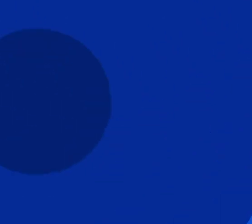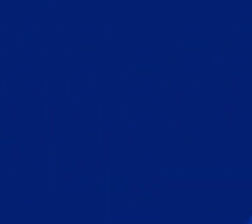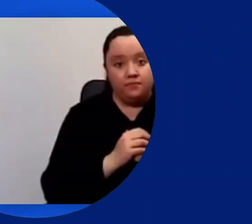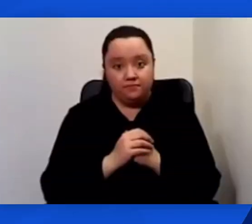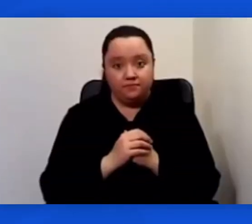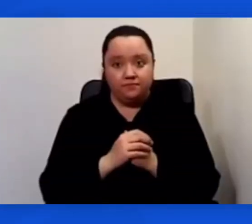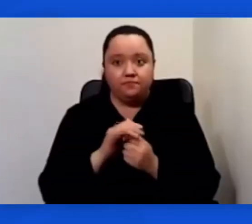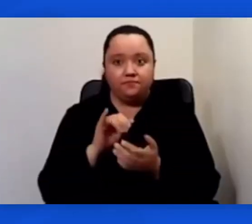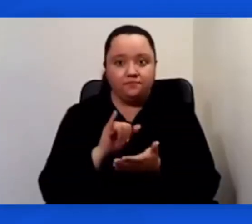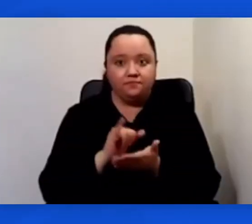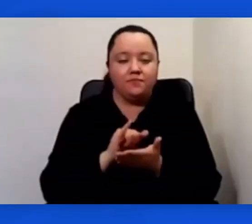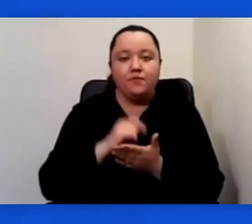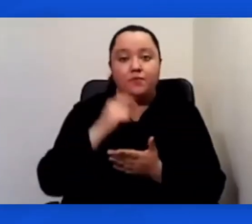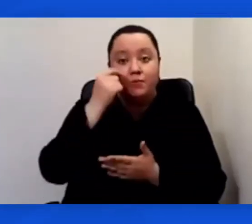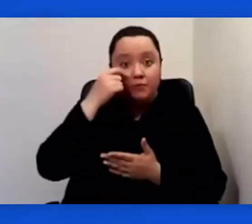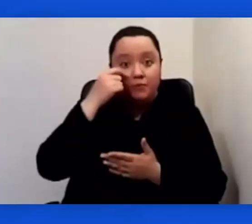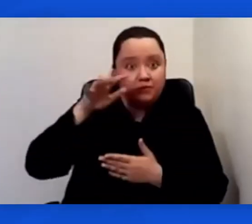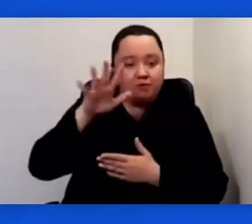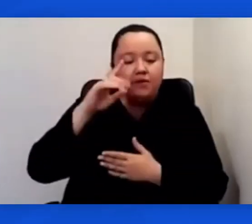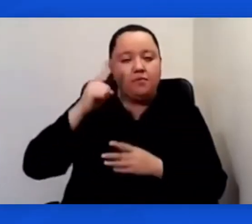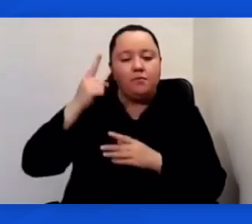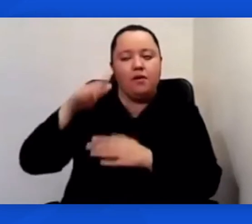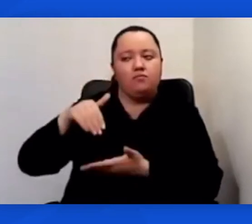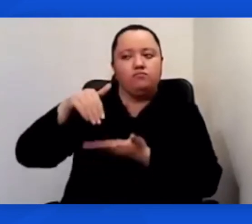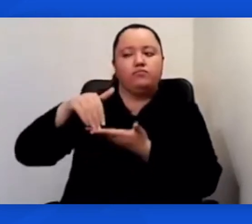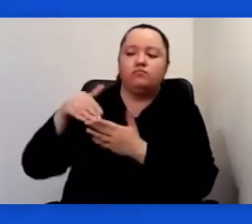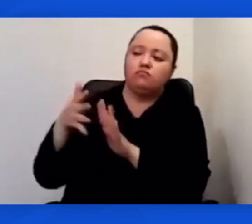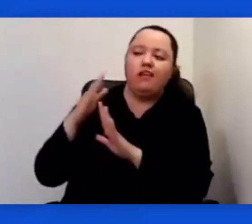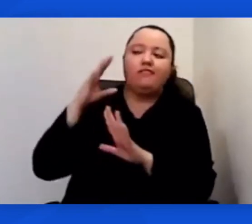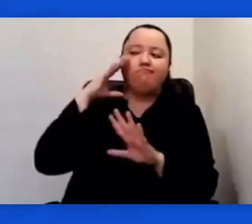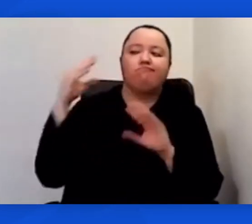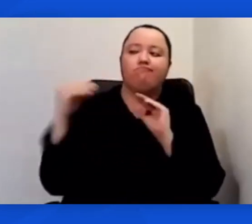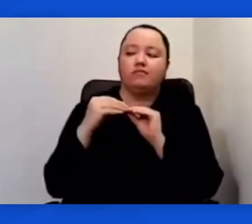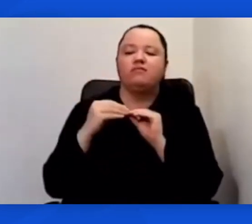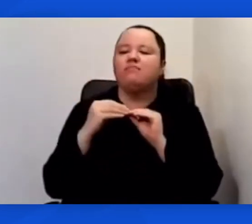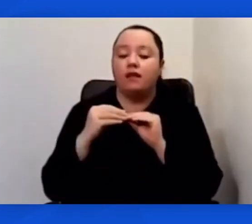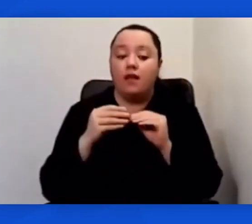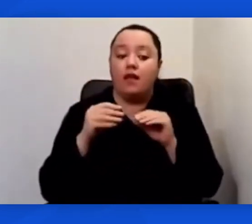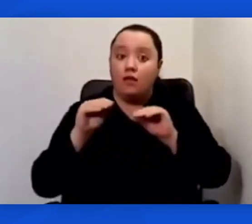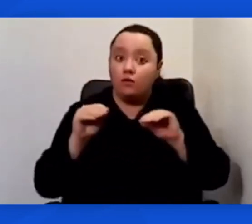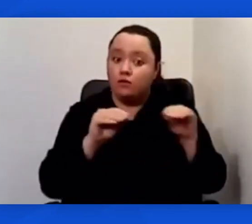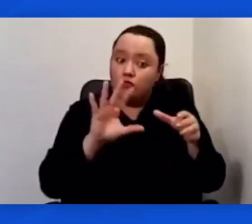¿Qué es la educación inclusiva para sordos?